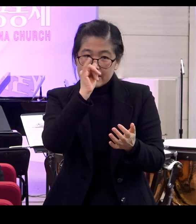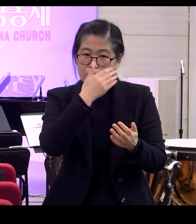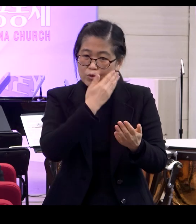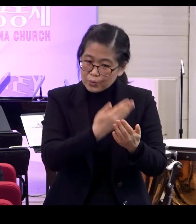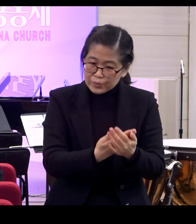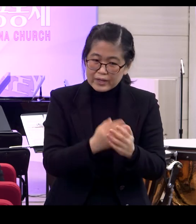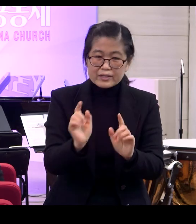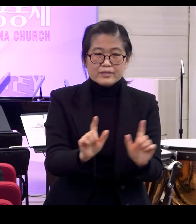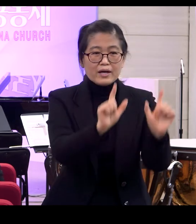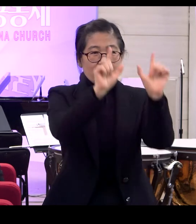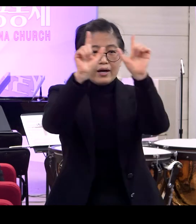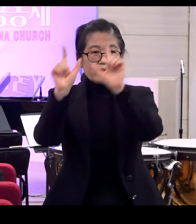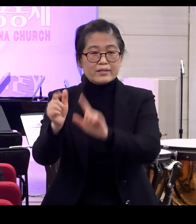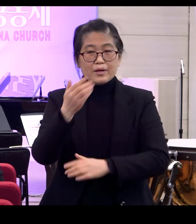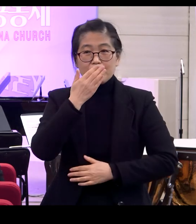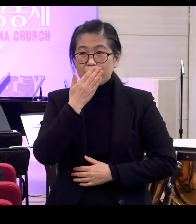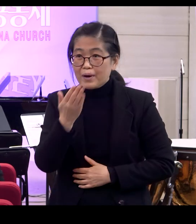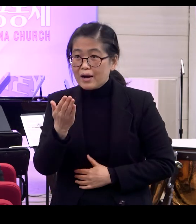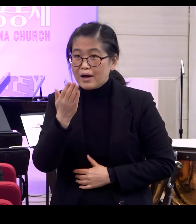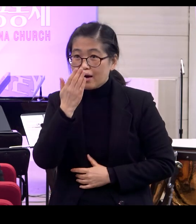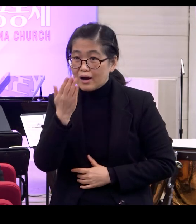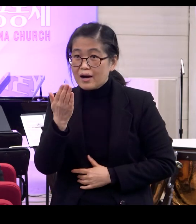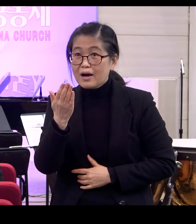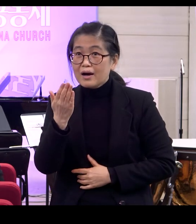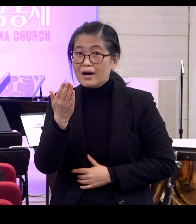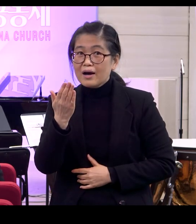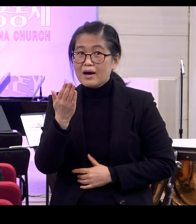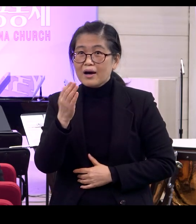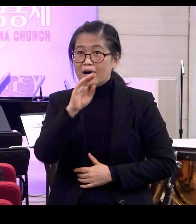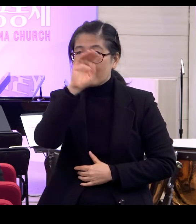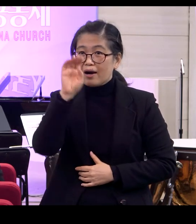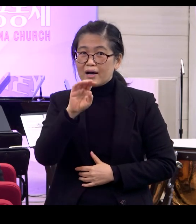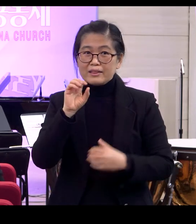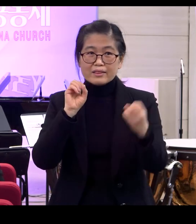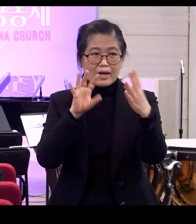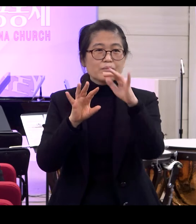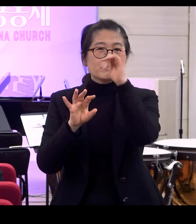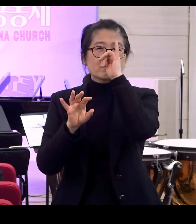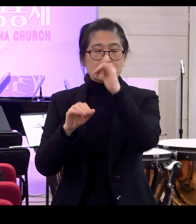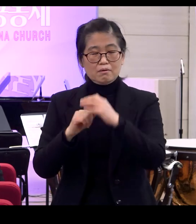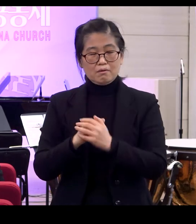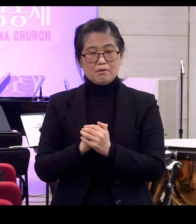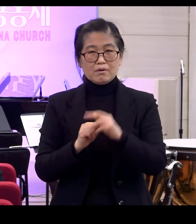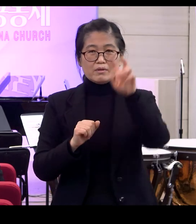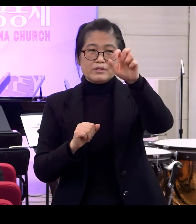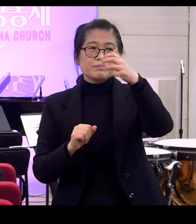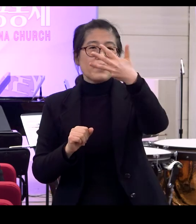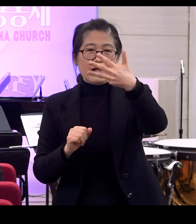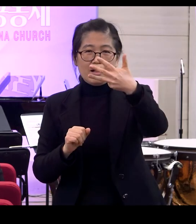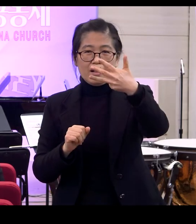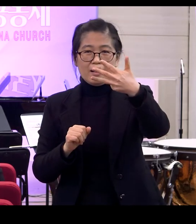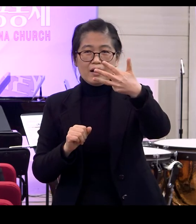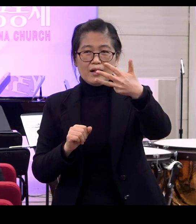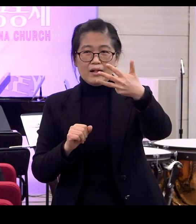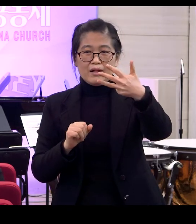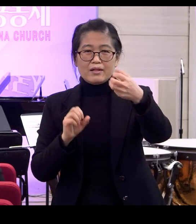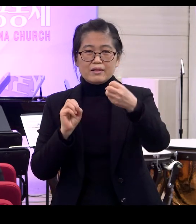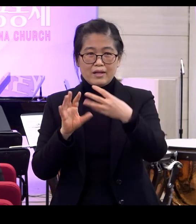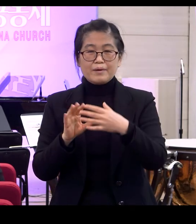살아갈 수 있느냐 그 답을 또한 오늘 말씀이 주고 있어요 우리 28절 말씀을 다시 한번 같이 읽겠습니다